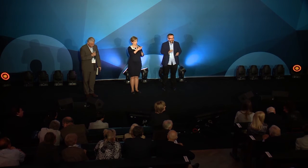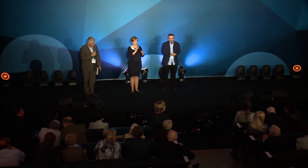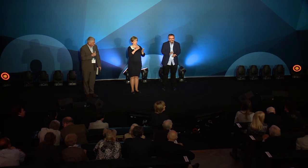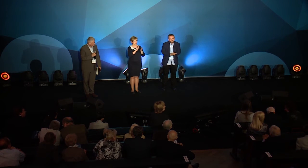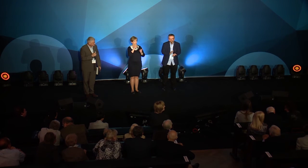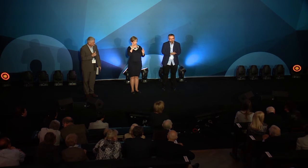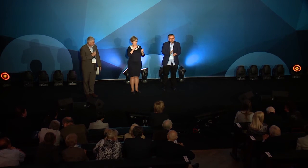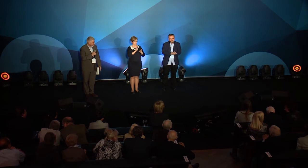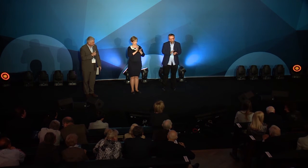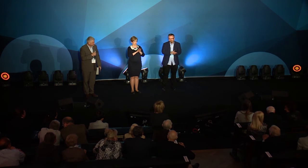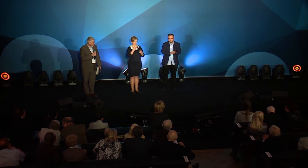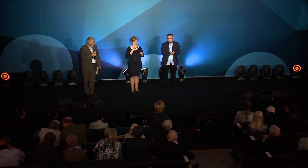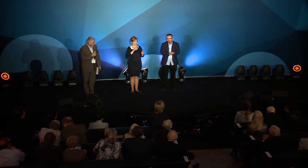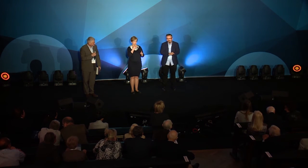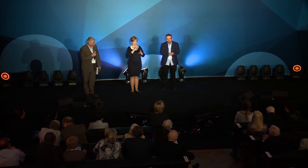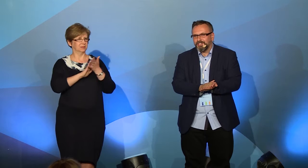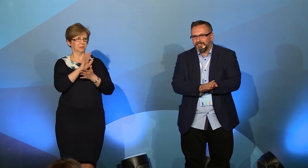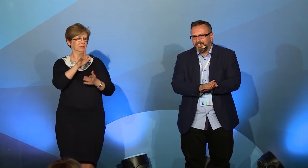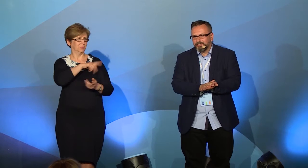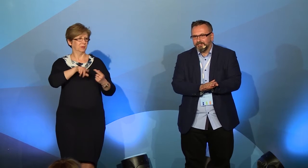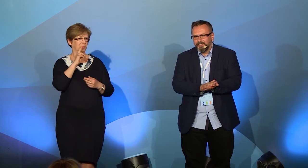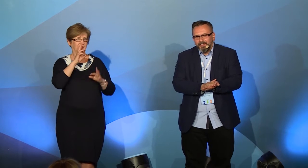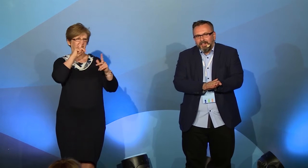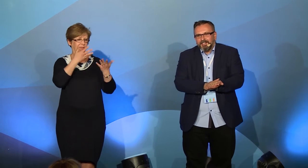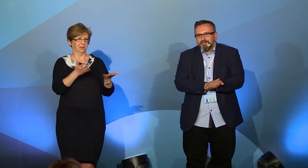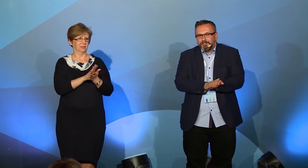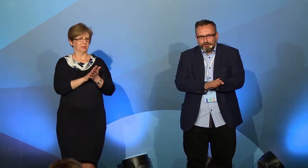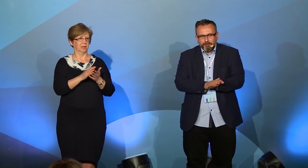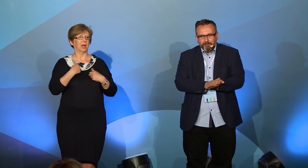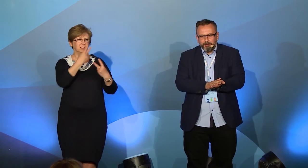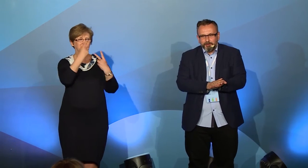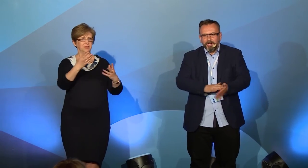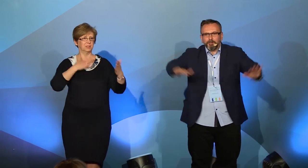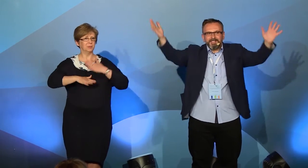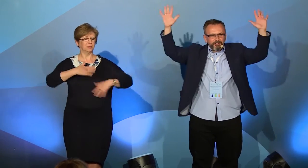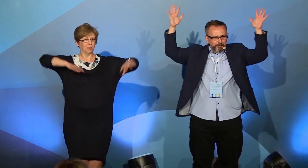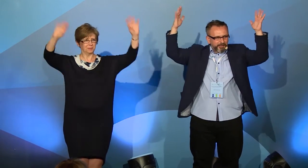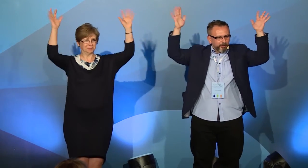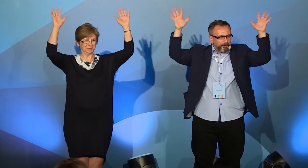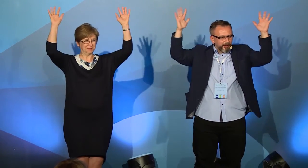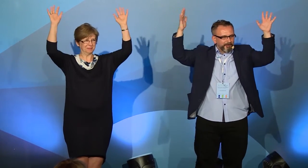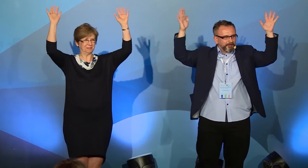Tak się nie bije brawa u głuchych, bo tego nie widać. A ja chcę widzieć, czy się Państwu podobało. Tak się bije głuche brawo.